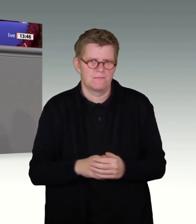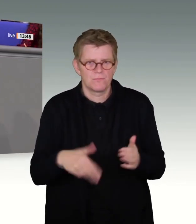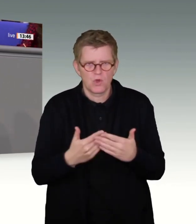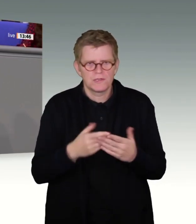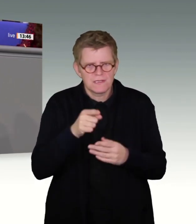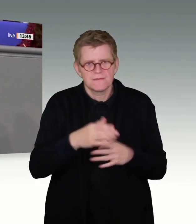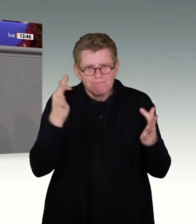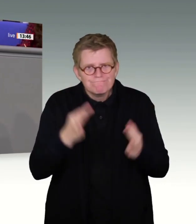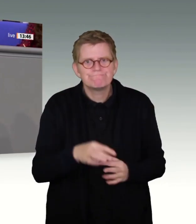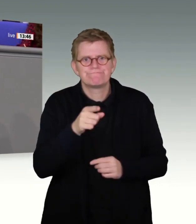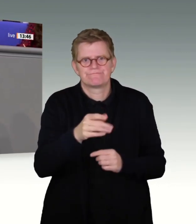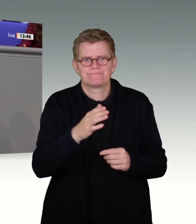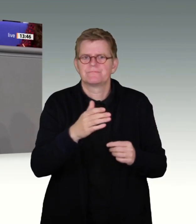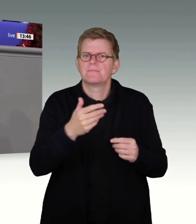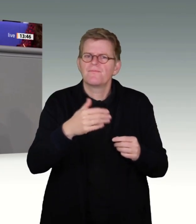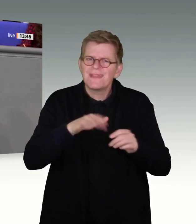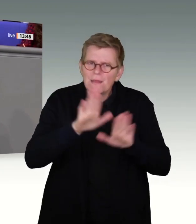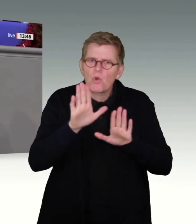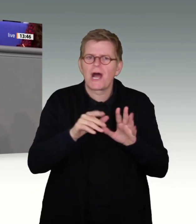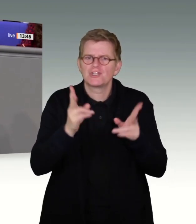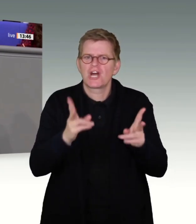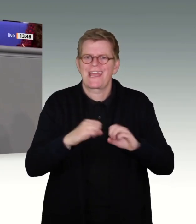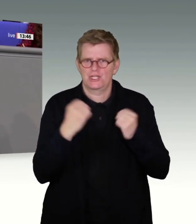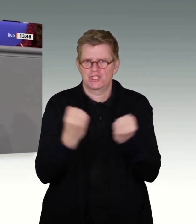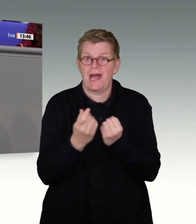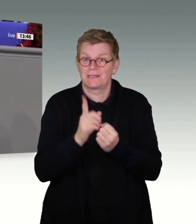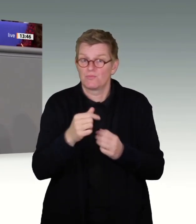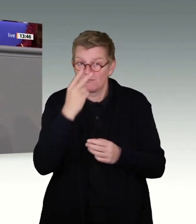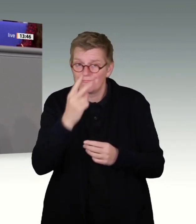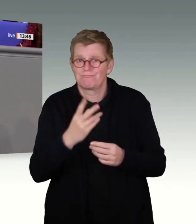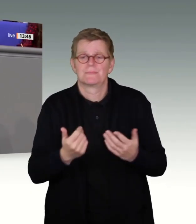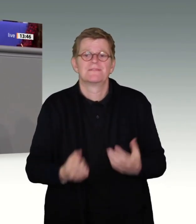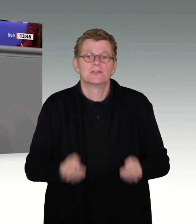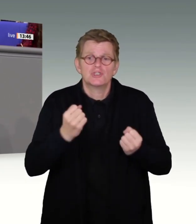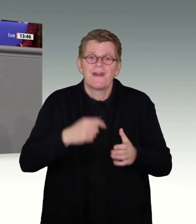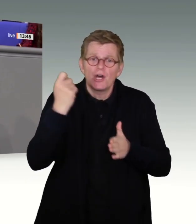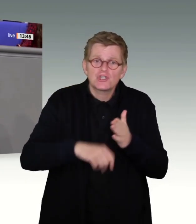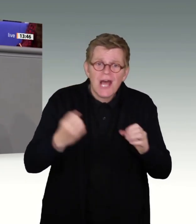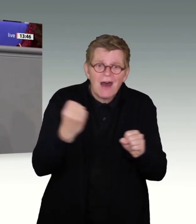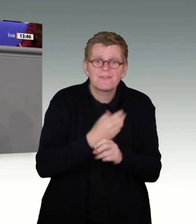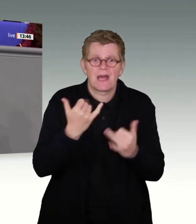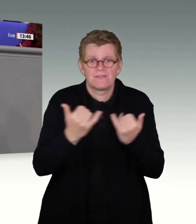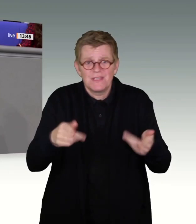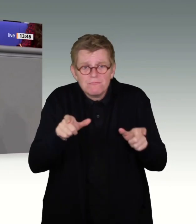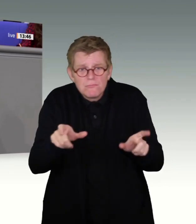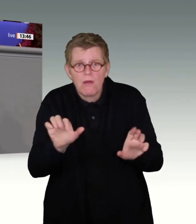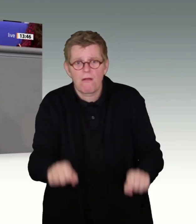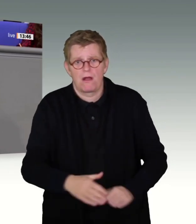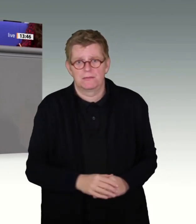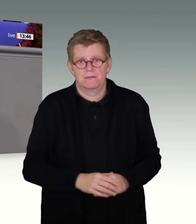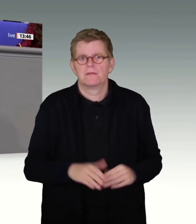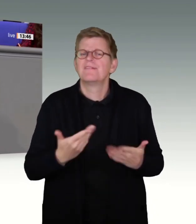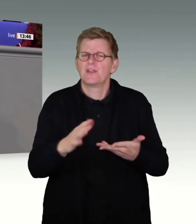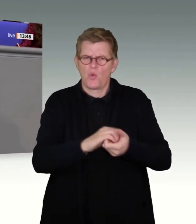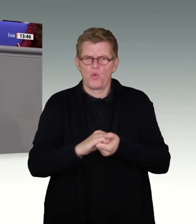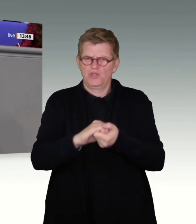ahnden. Es ist etwas widersprüchlich, dass gerade die Union, es in Zweifel zieht, auch wenn sie selbst immer wieder bei dem Versuch gescheitert ist und